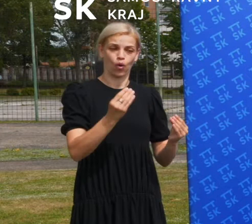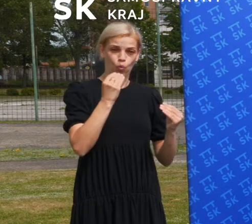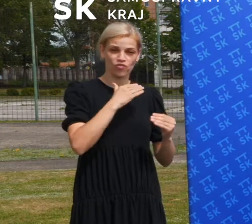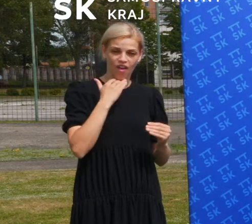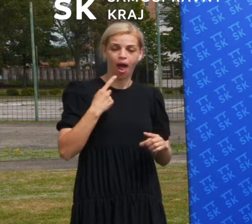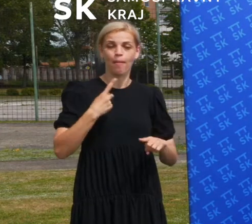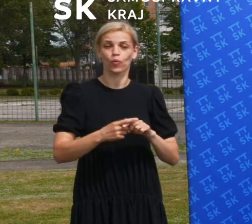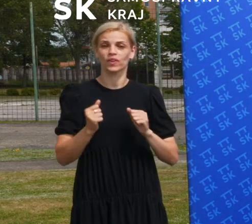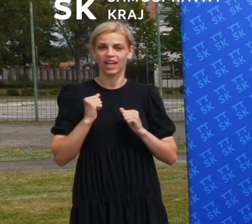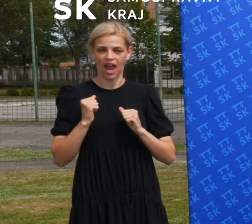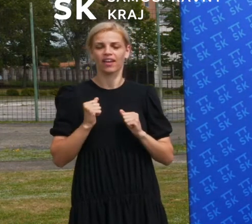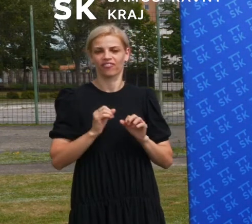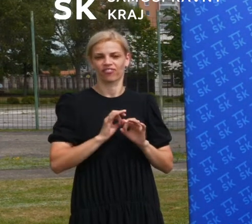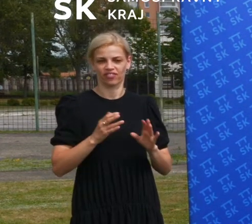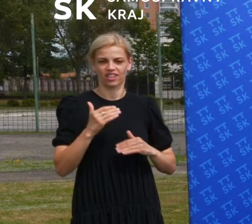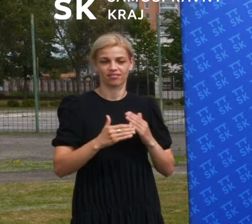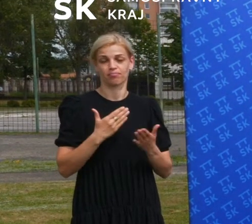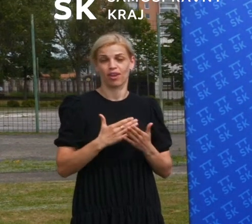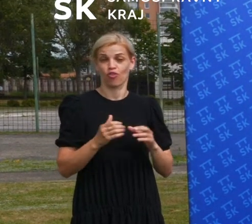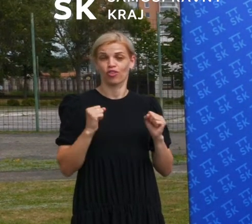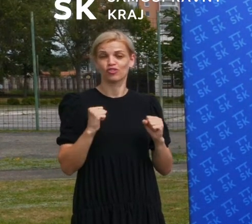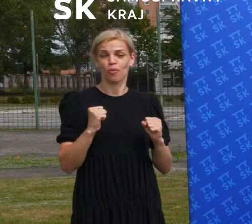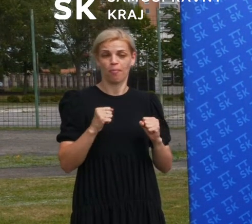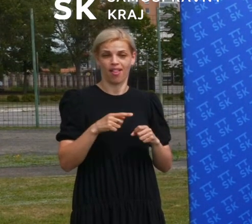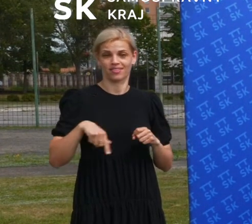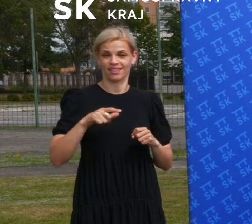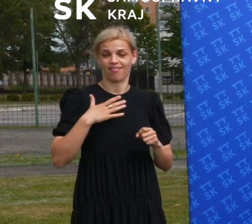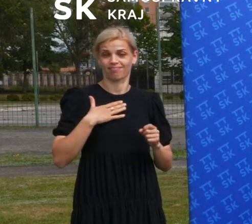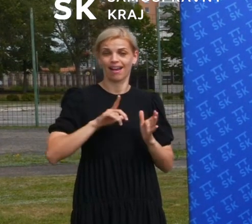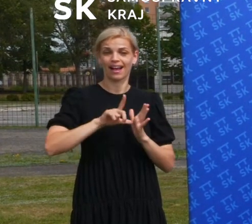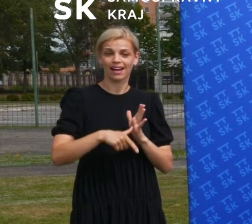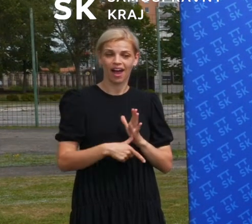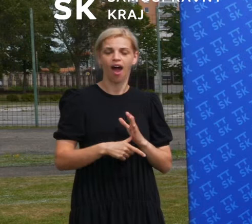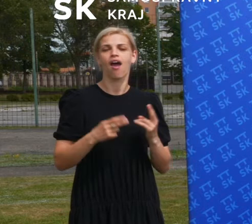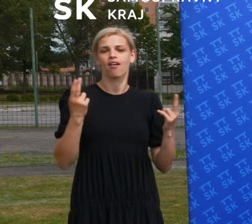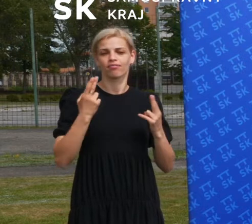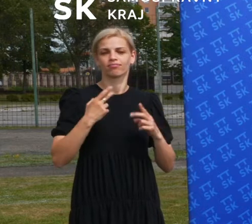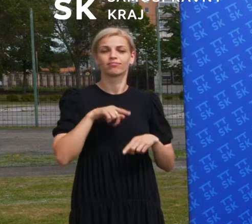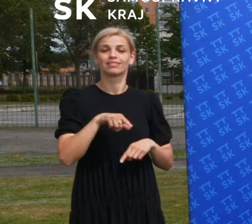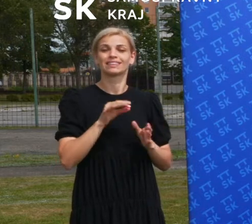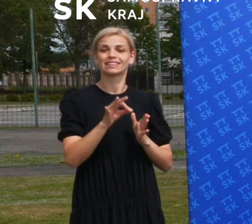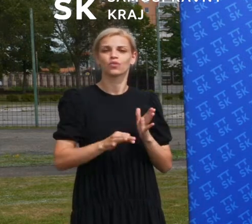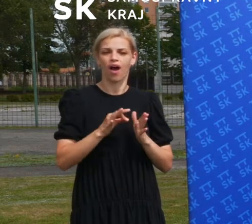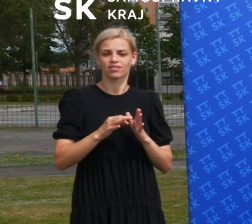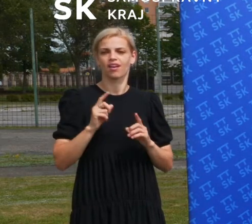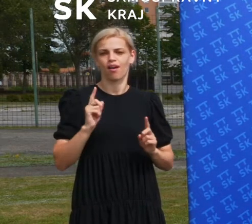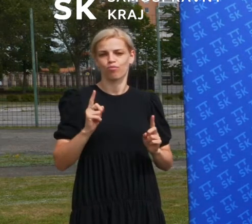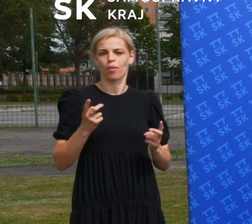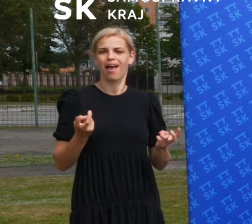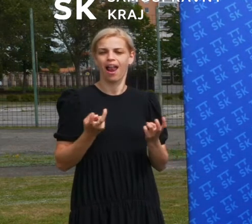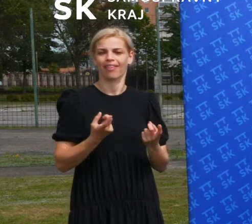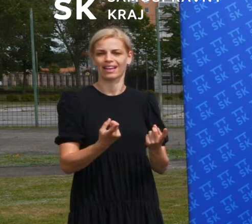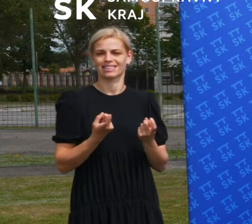tomuto palce a vnútorné zdroje kraja budeme hľadať aj v tejto situácii, pretože si myslím, že